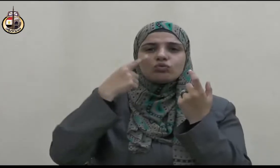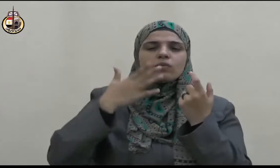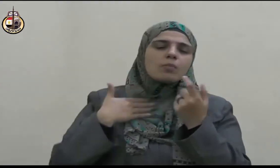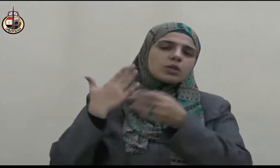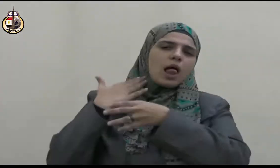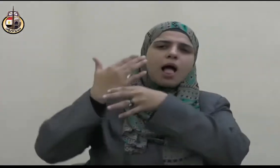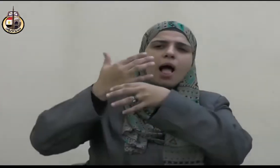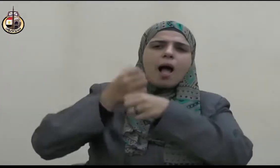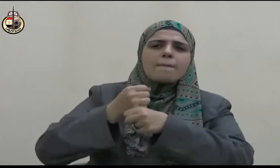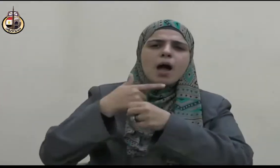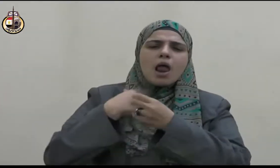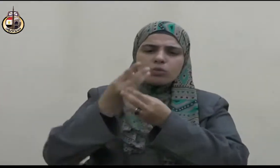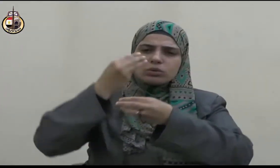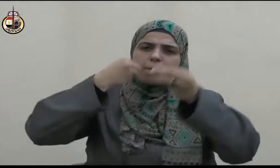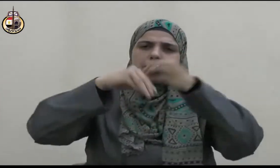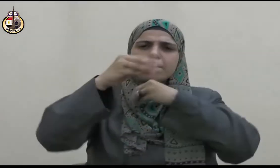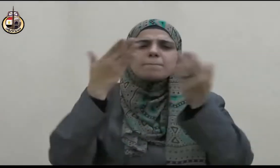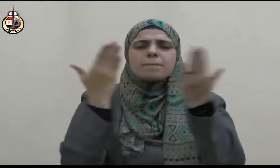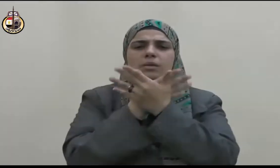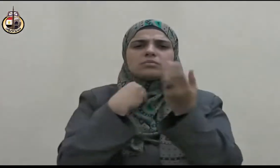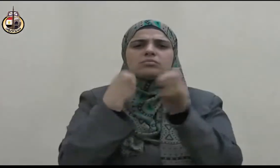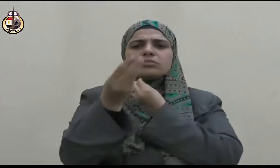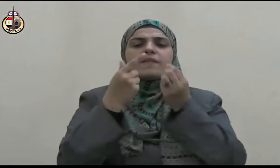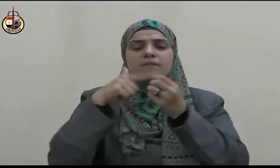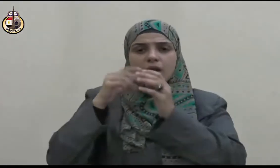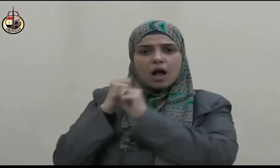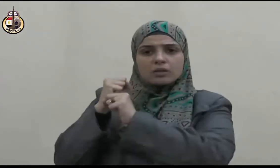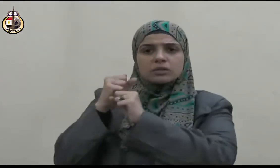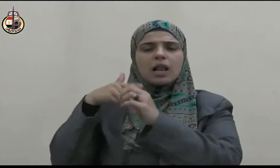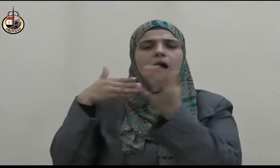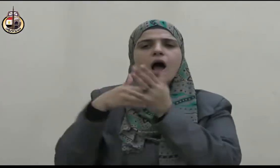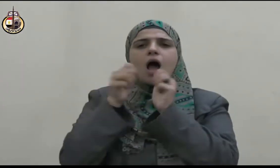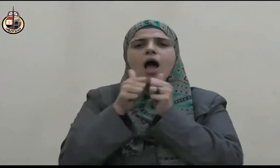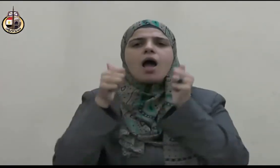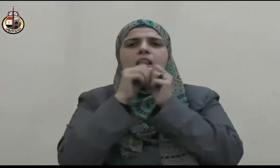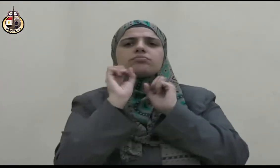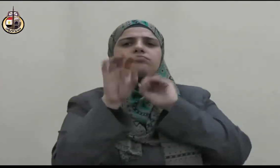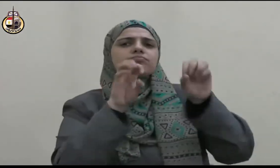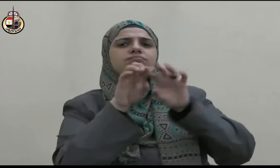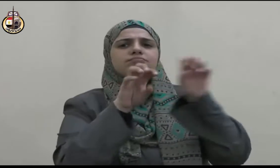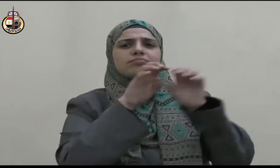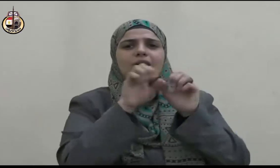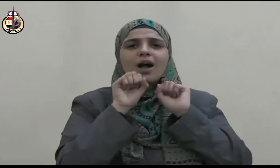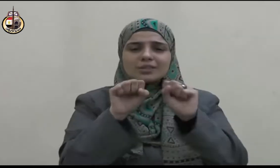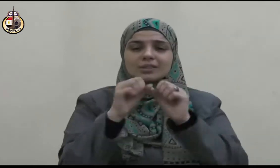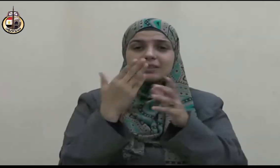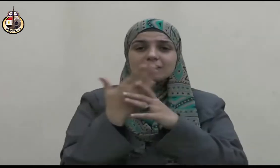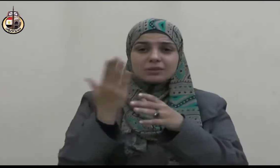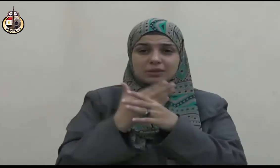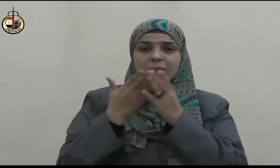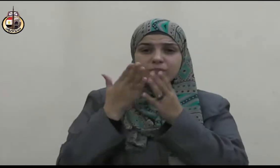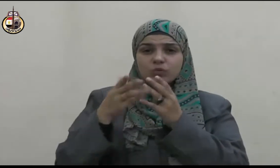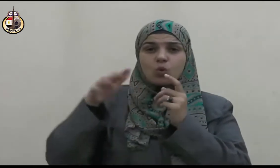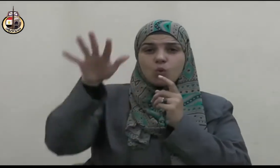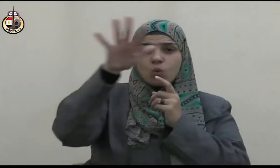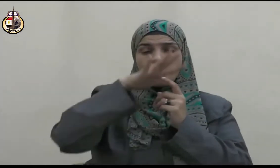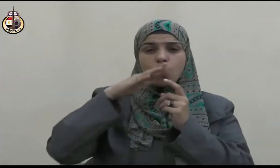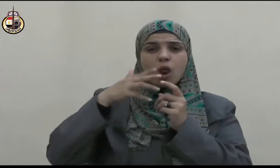أعدائه والله تعالى يقول وإما تخافن من قوم خيانة فانبذ